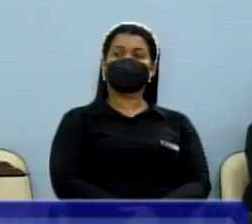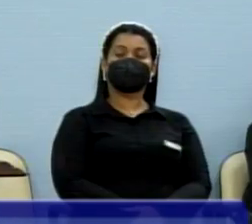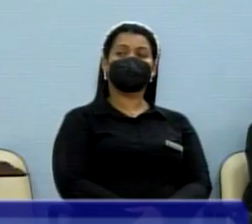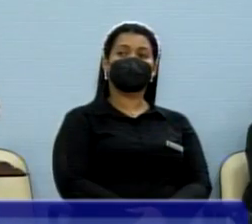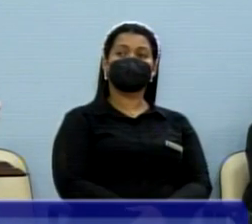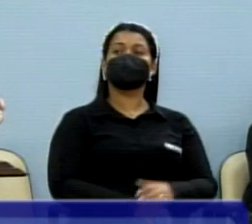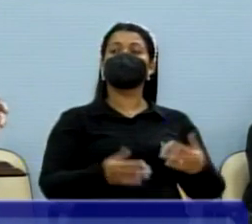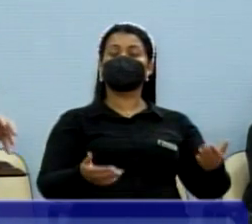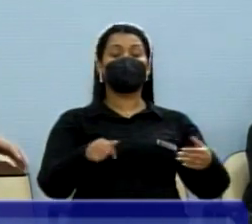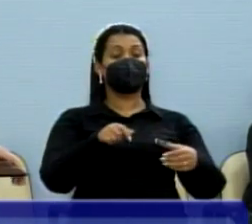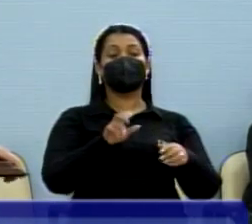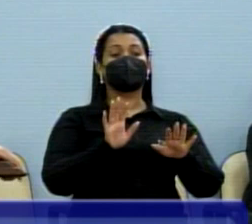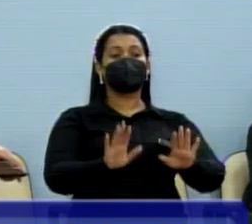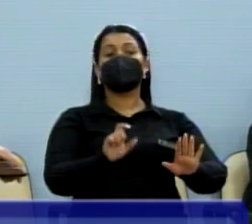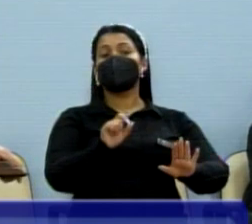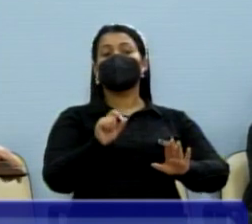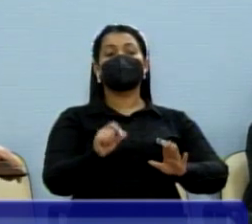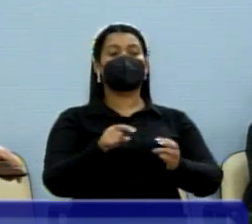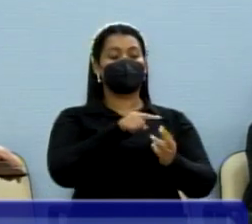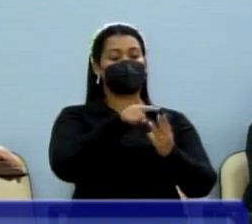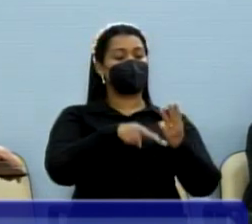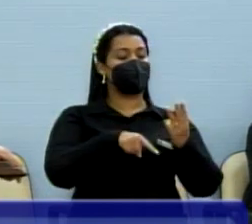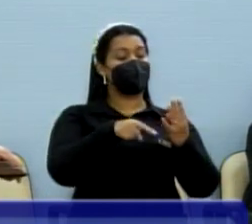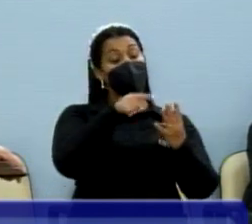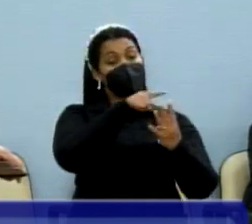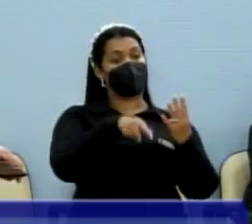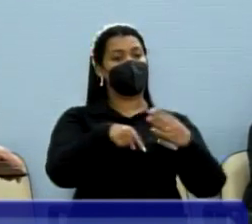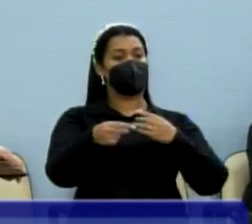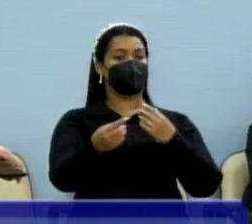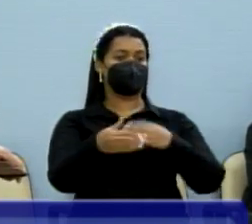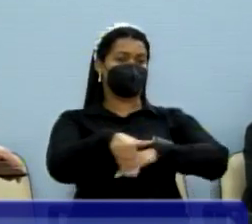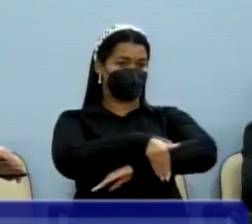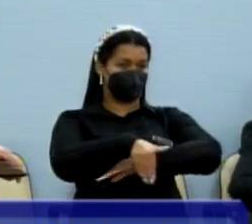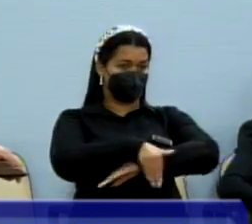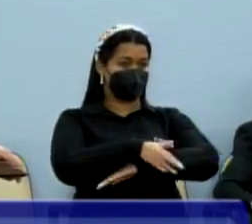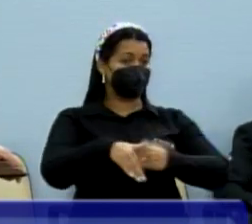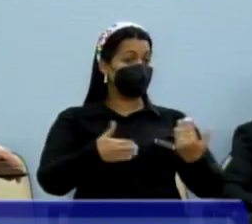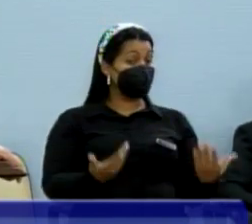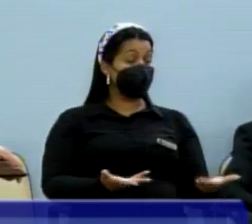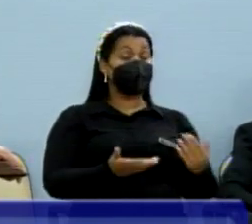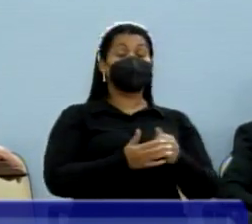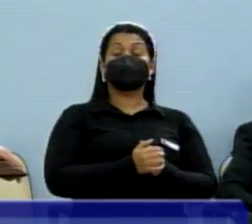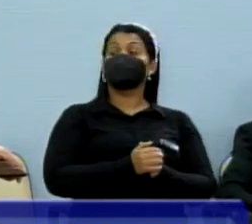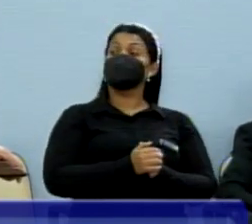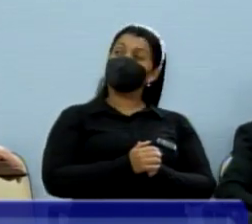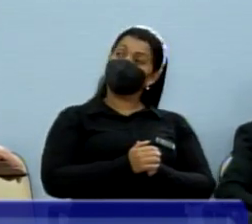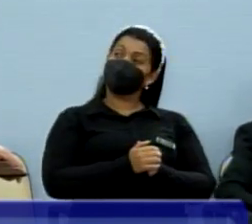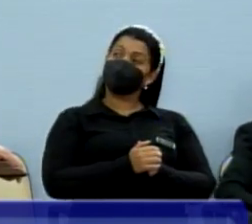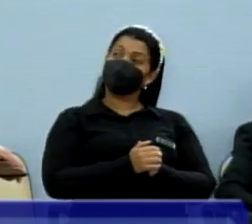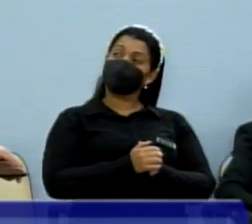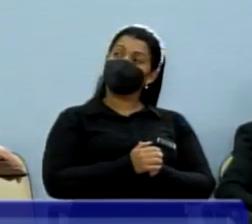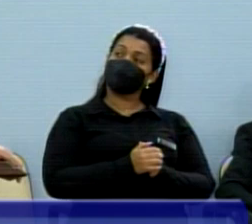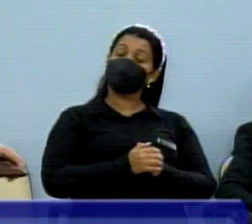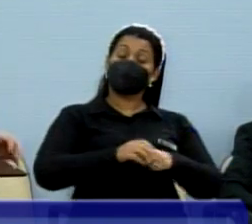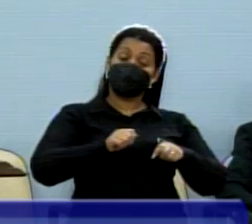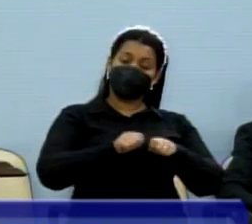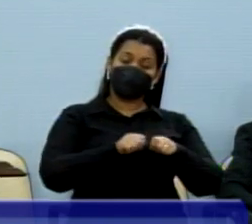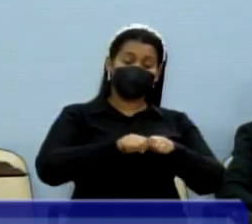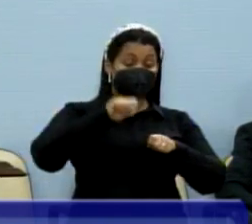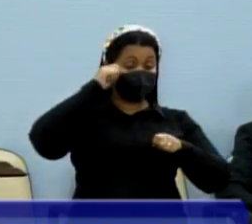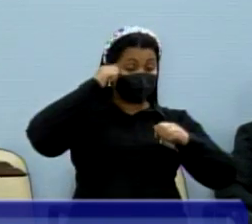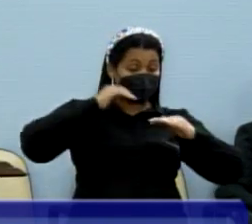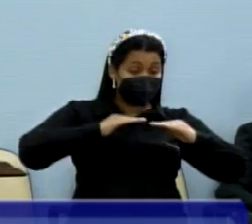só aquelas 4, 5 ruas ali, aquele sofrimento. E aí vai ser beneficiada a obra de pavimentação asfáltica,